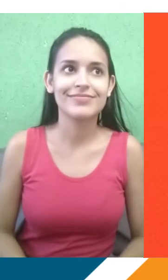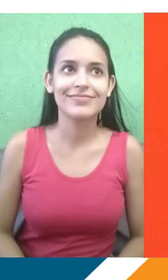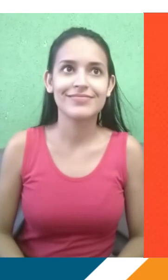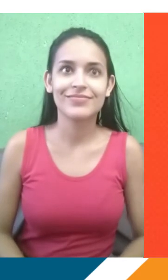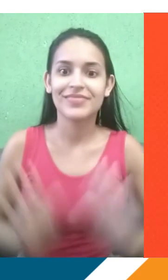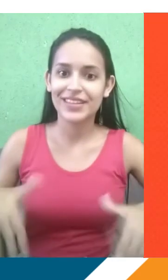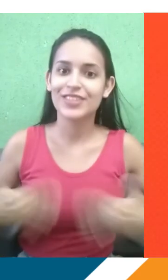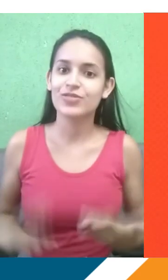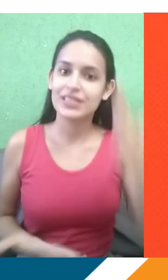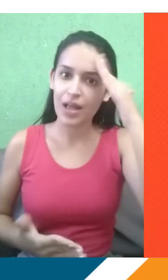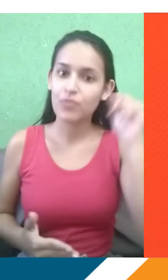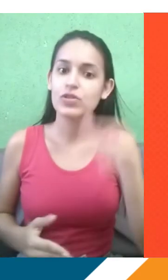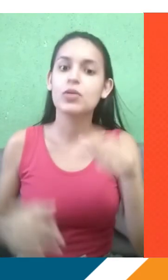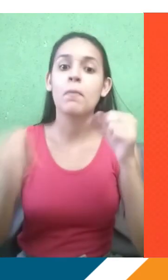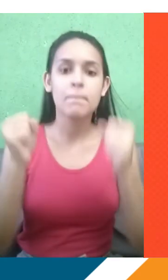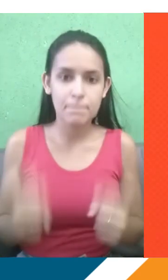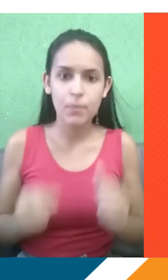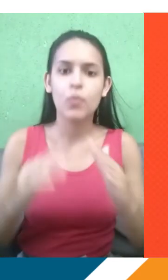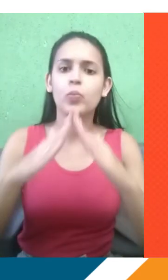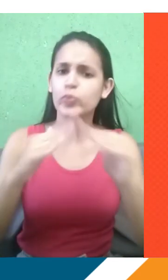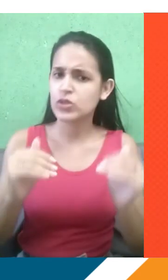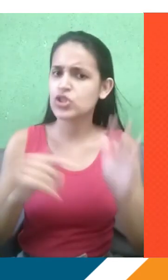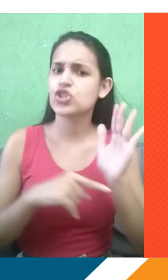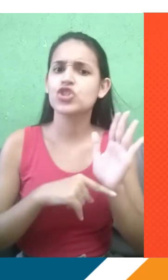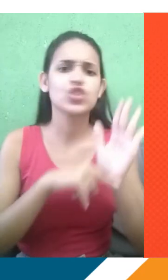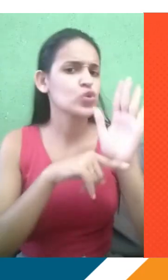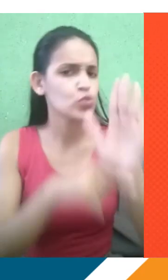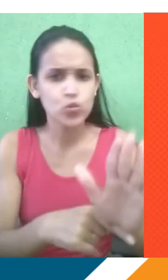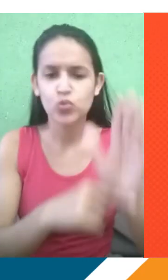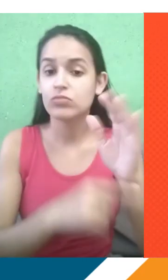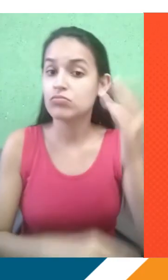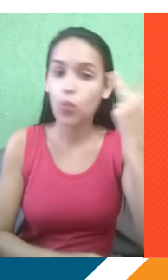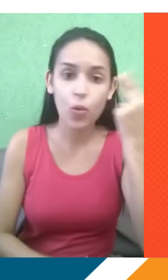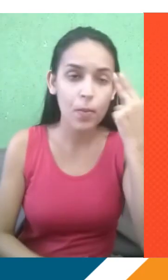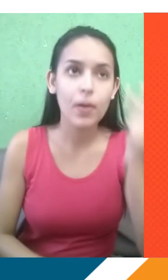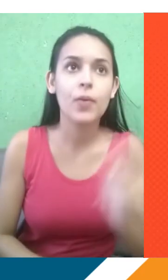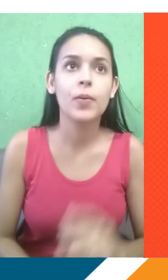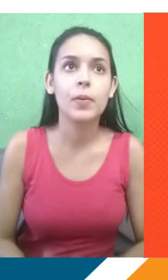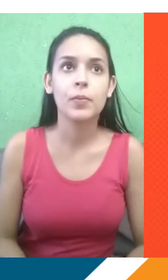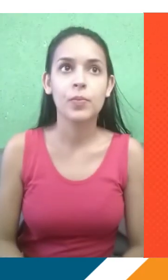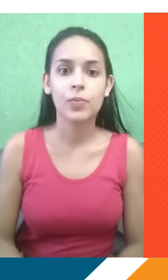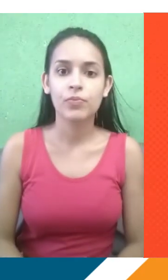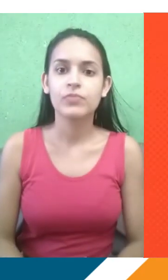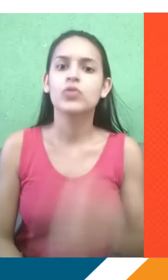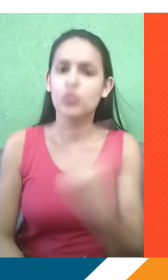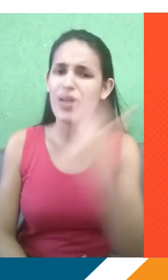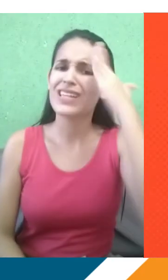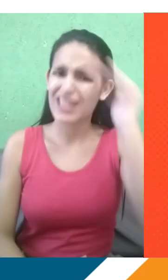Então, saibam que vocês podem pedir ajuda a qualquer momento para a gente, seja qual é a motivação, até para falar mesmo como está sendo difícil